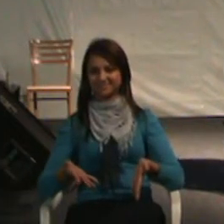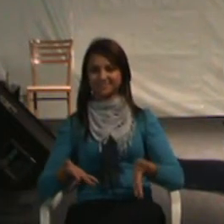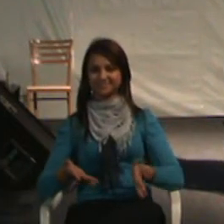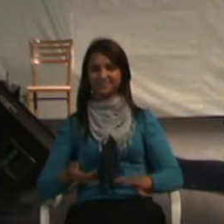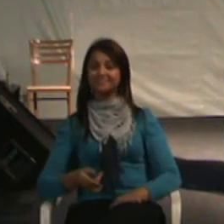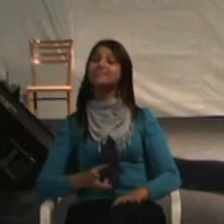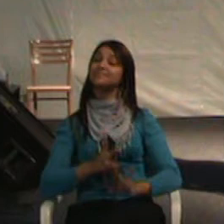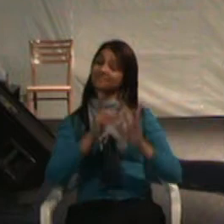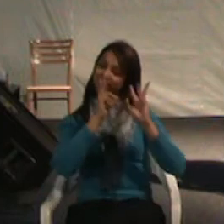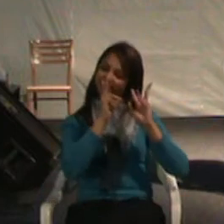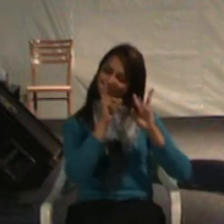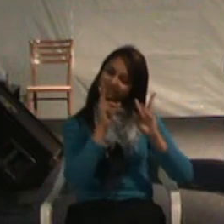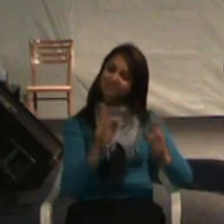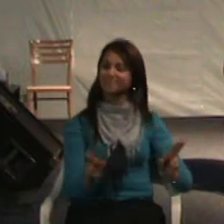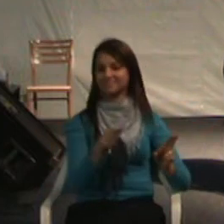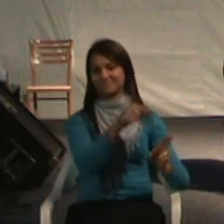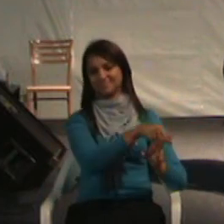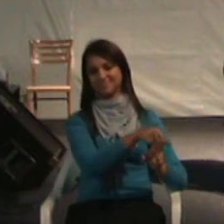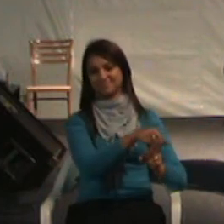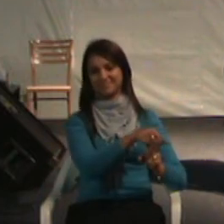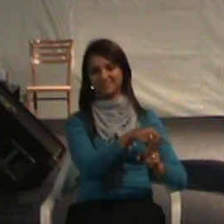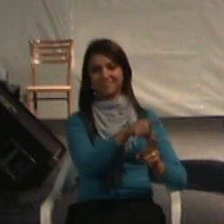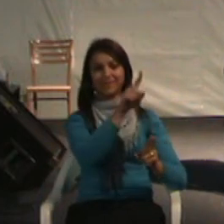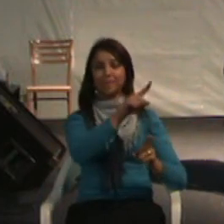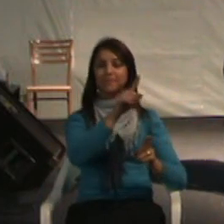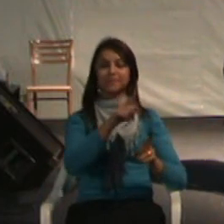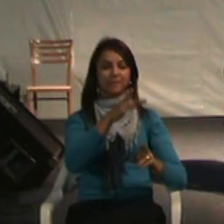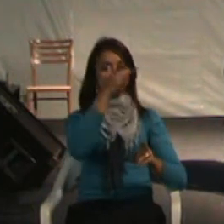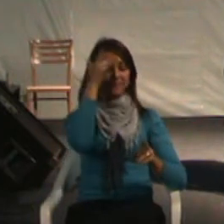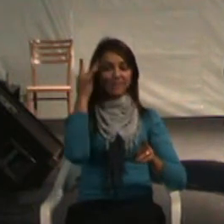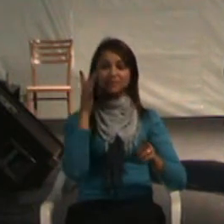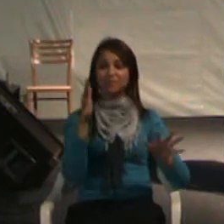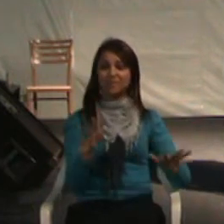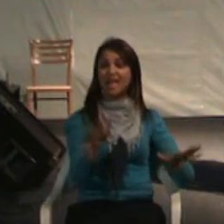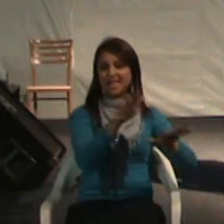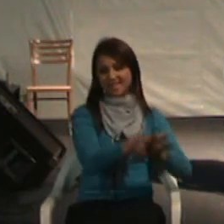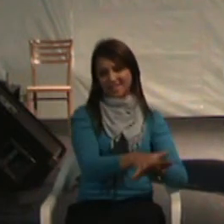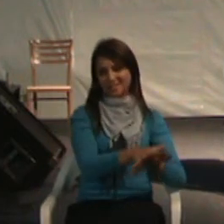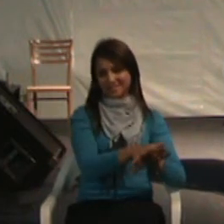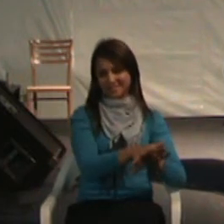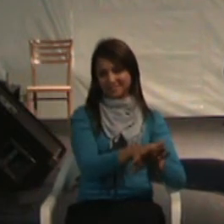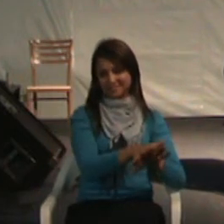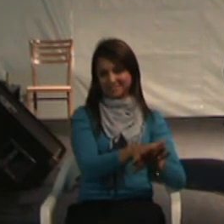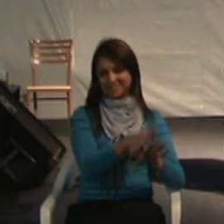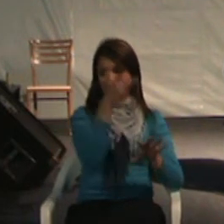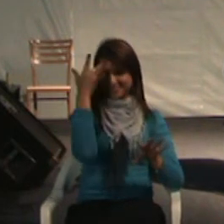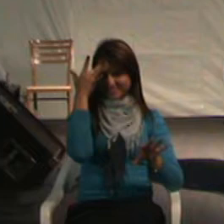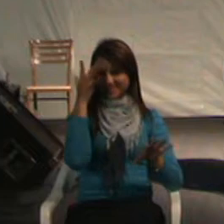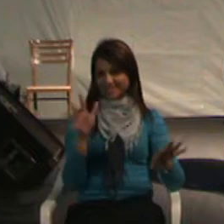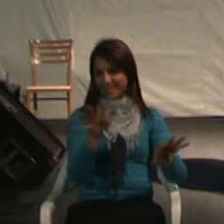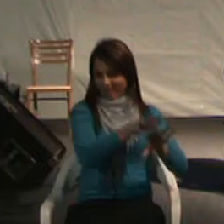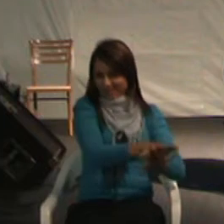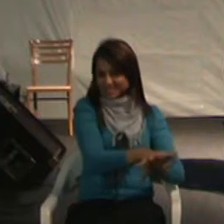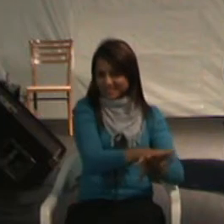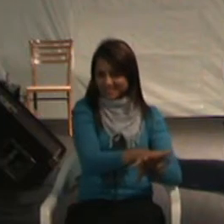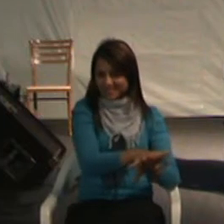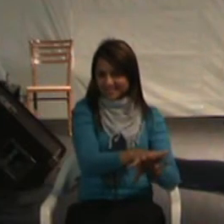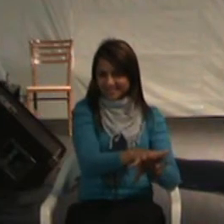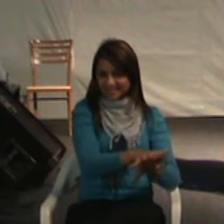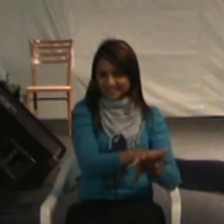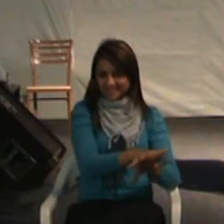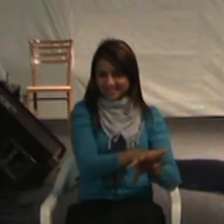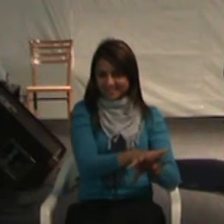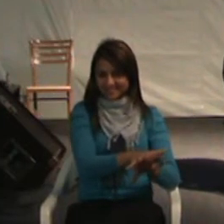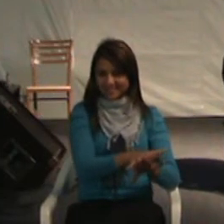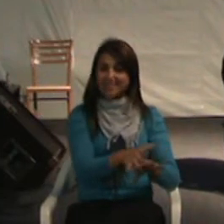É a mesma coisa acontece no processo de inclusão para a pessoa com deficiência. o processo